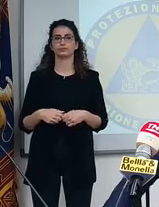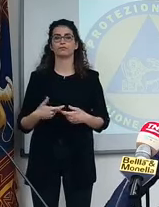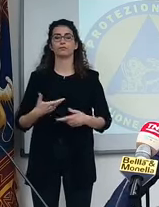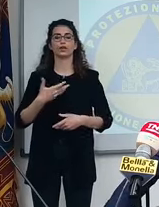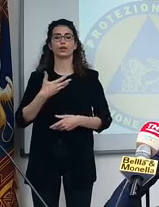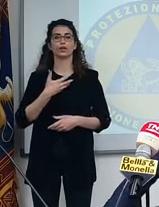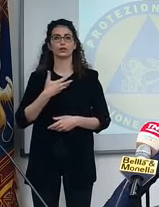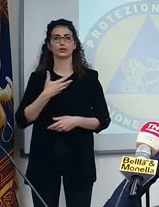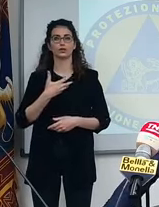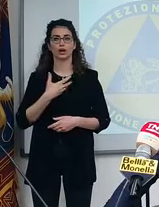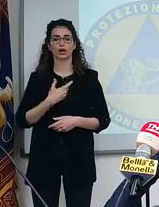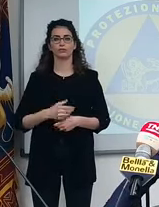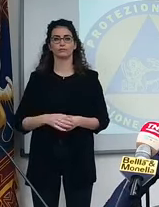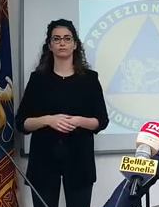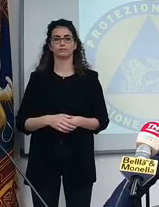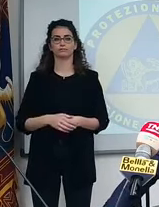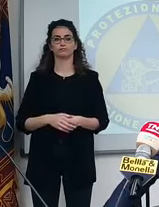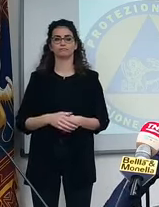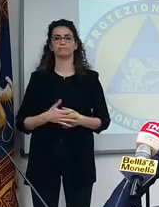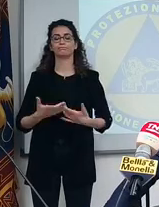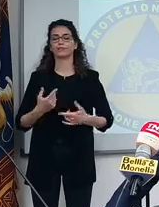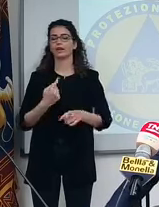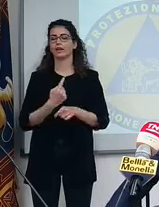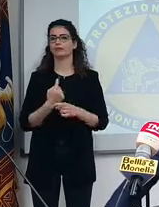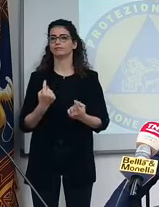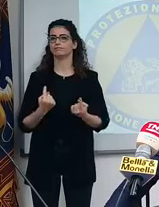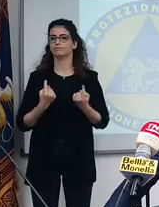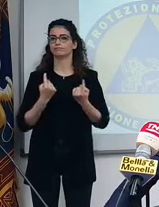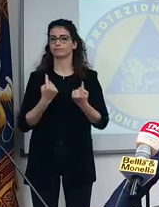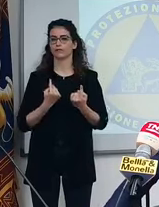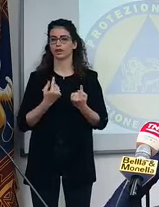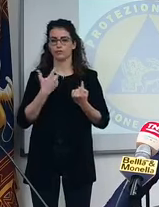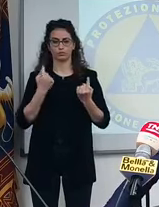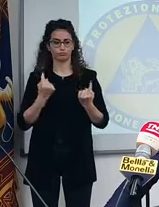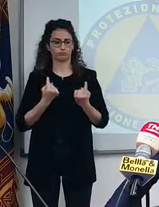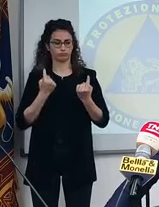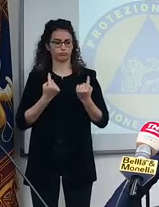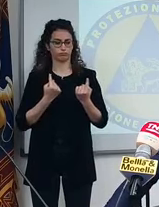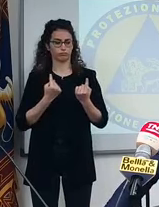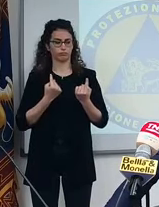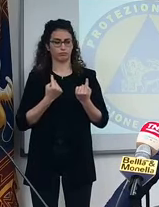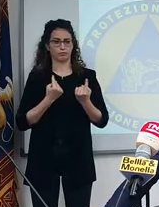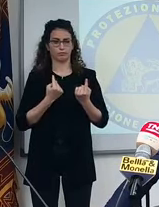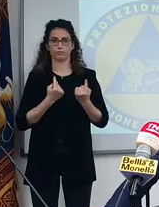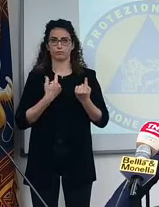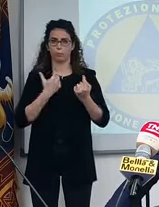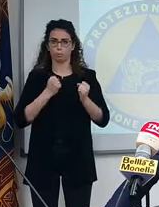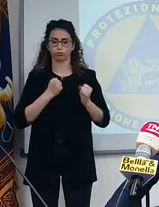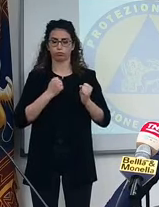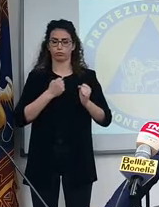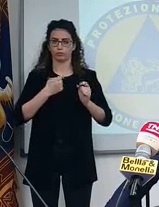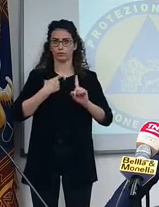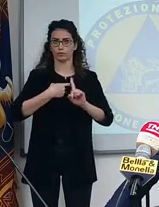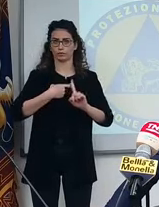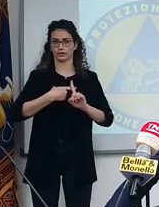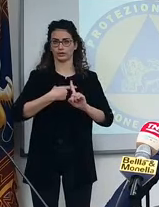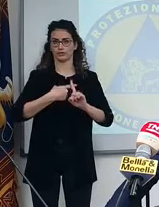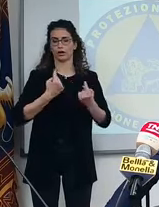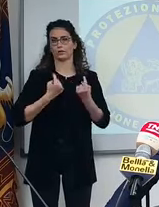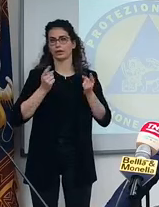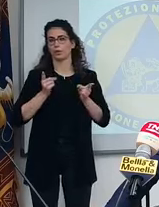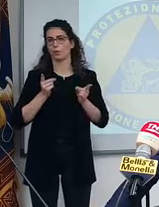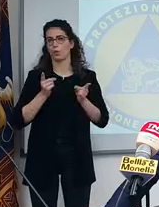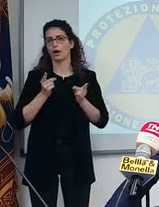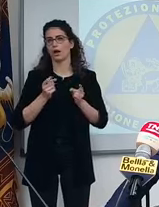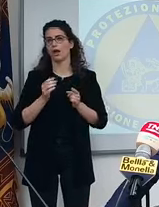Abbiamo questa attesa che vogliamo rendere proficua in attesa che il Consiglio dei